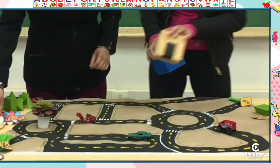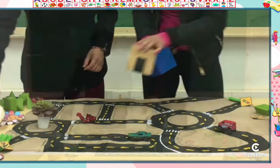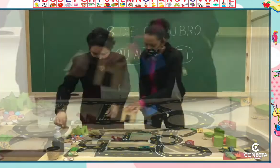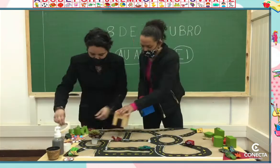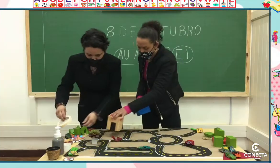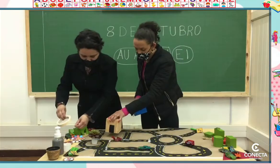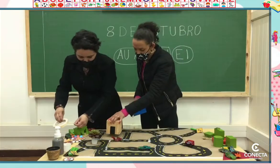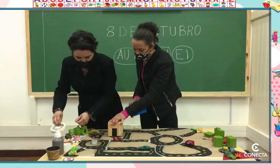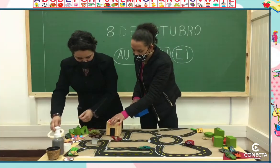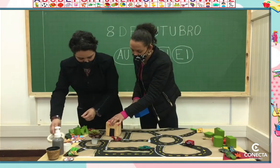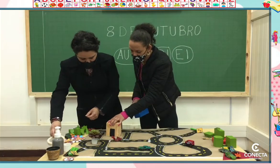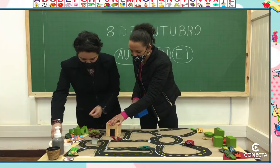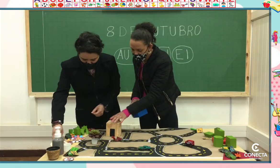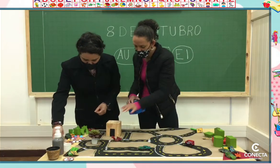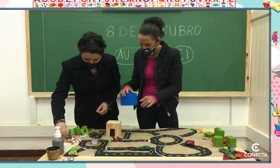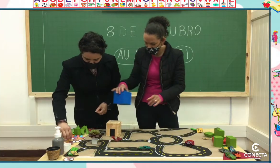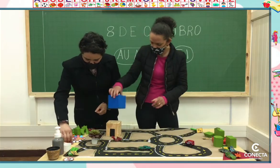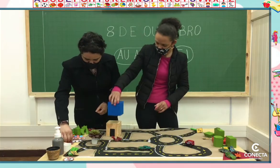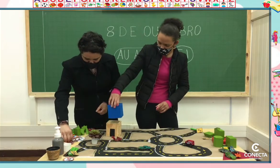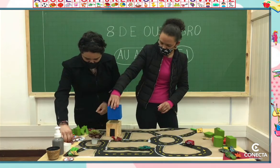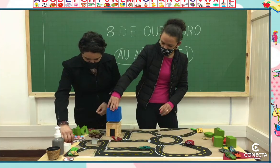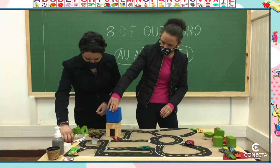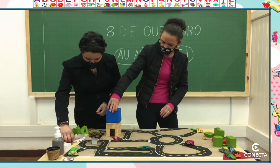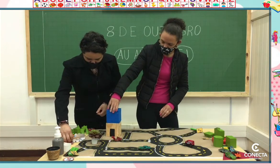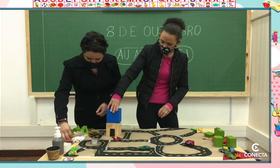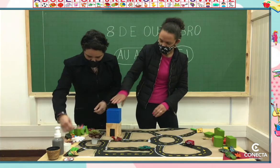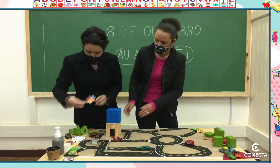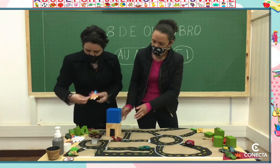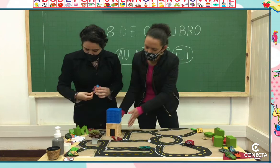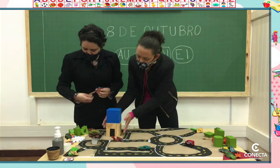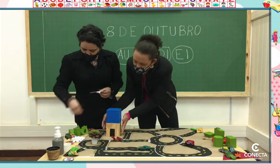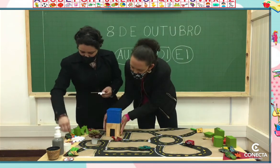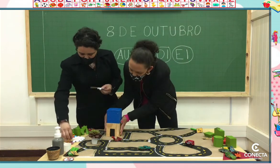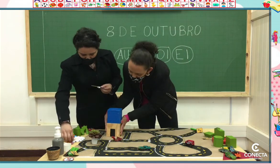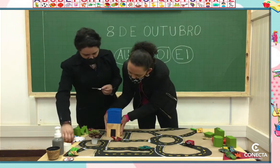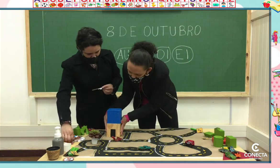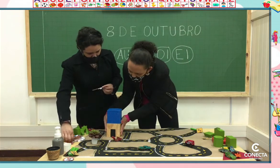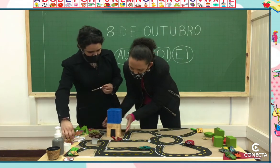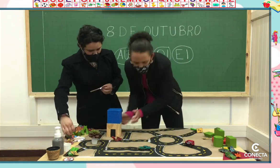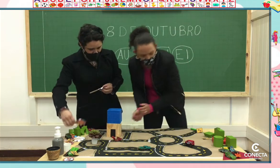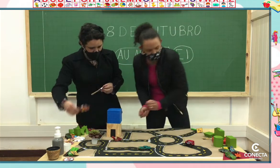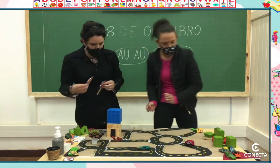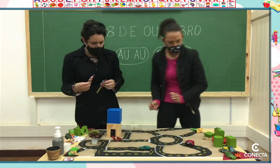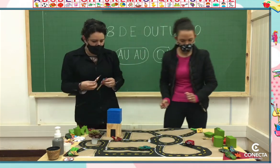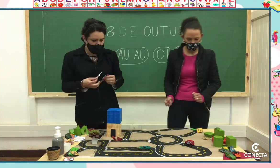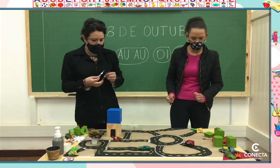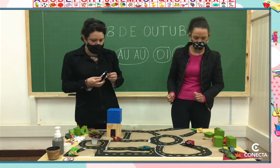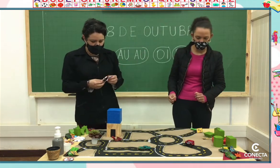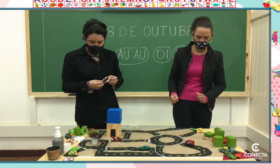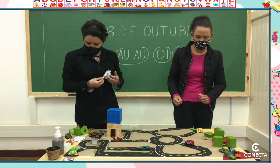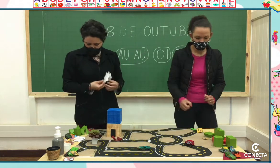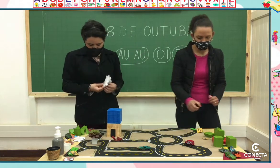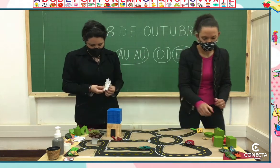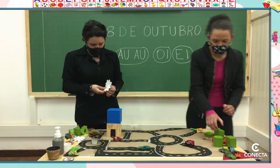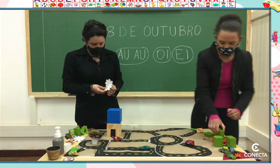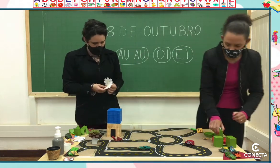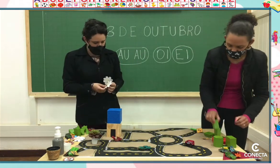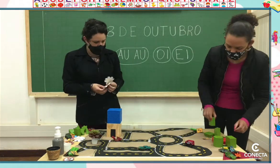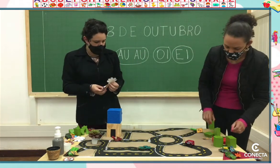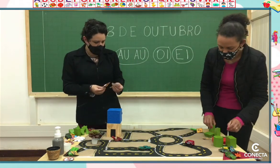Tem que esse prédio aqui, isso. Eu vou pegar essas florzinhas aqui e vou fazer um canteiro.